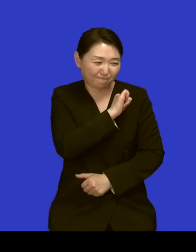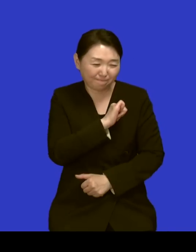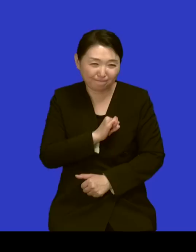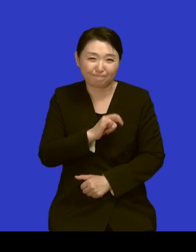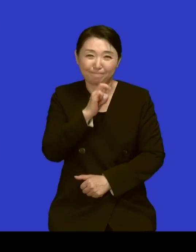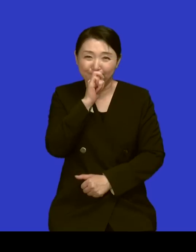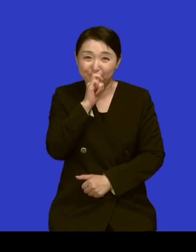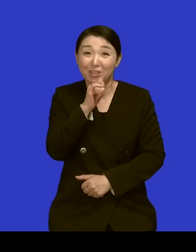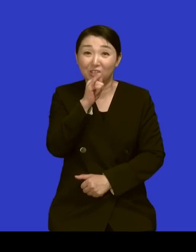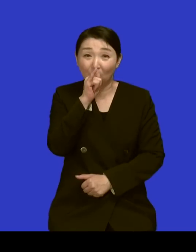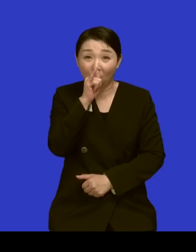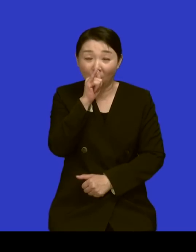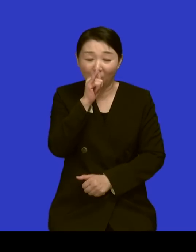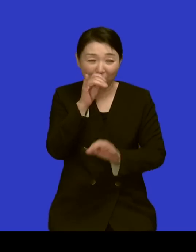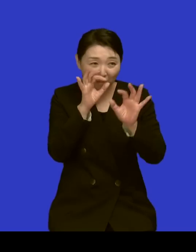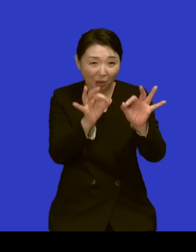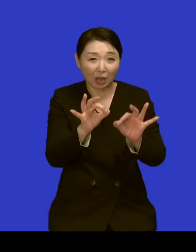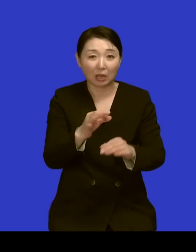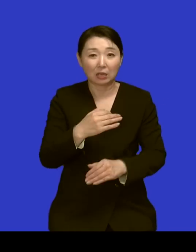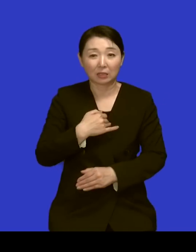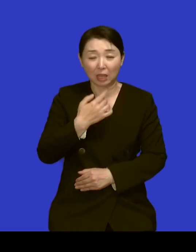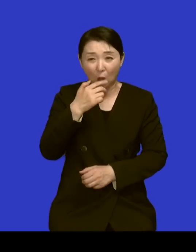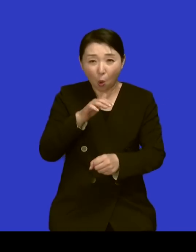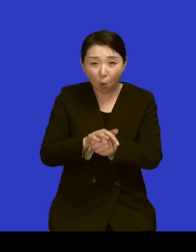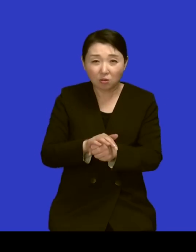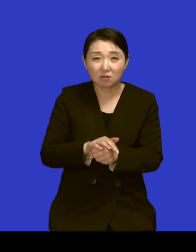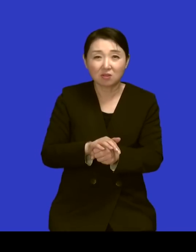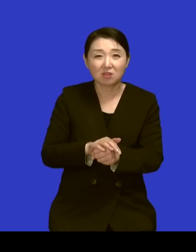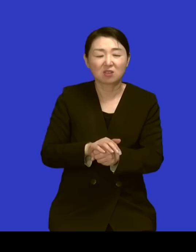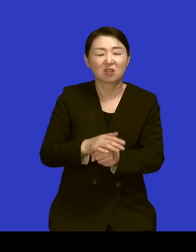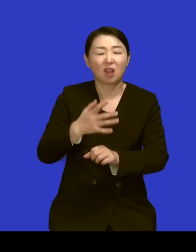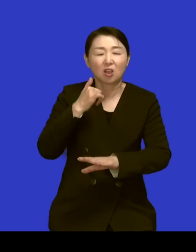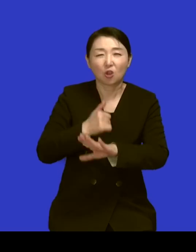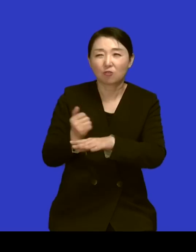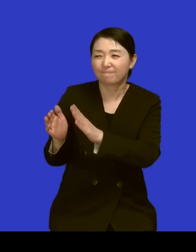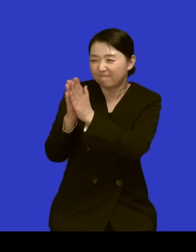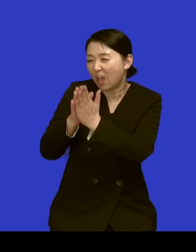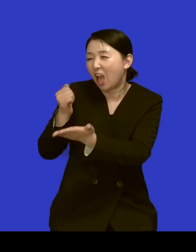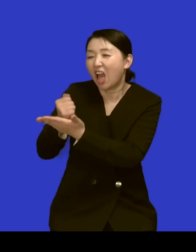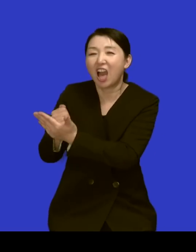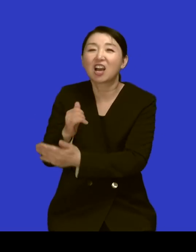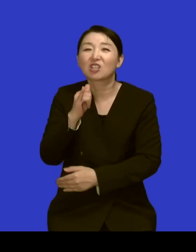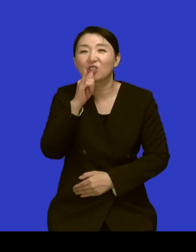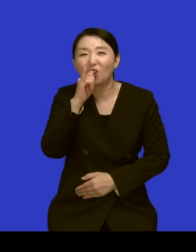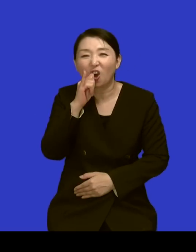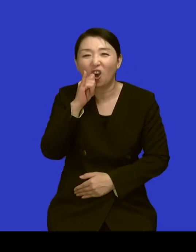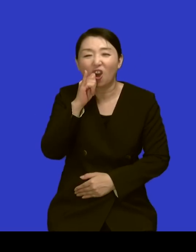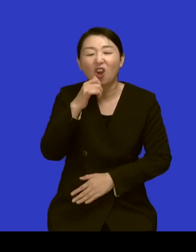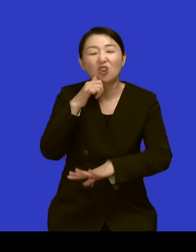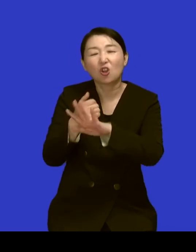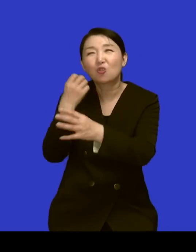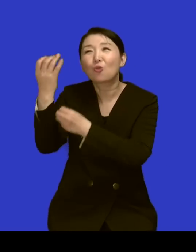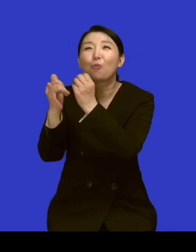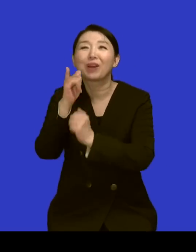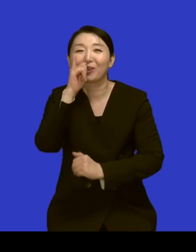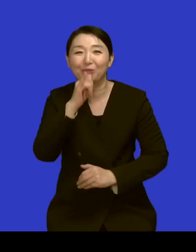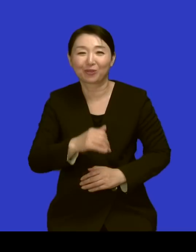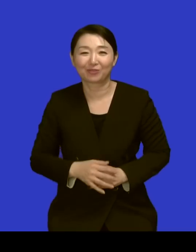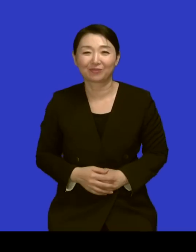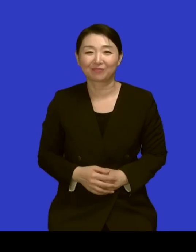전 사실 이렇게 억울하고 이러면 어떻게든 뒷담화를 하든가 좀 갚아서 좀 빼내는 편이거든요 그러면서 난